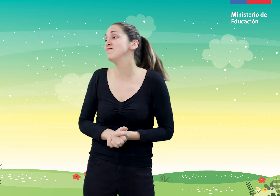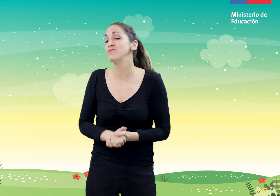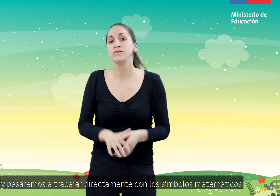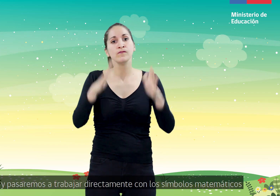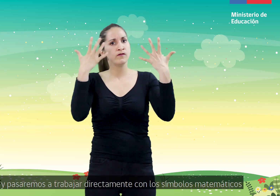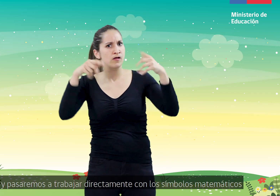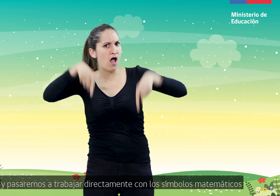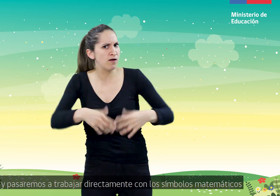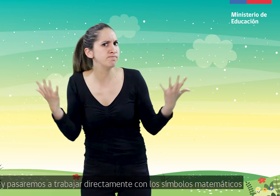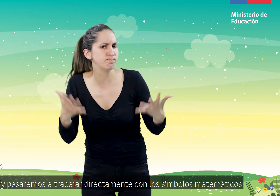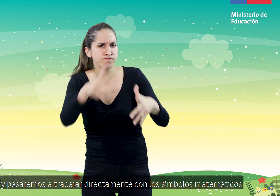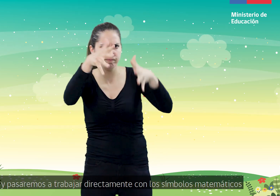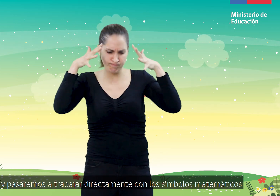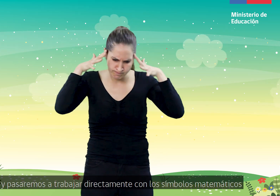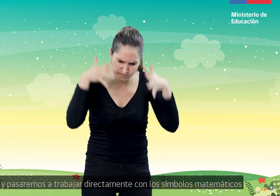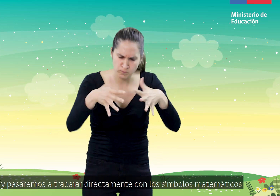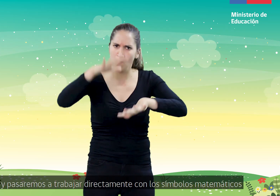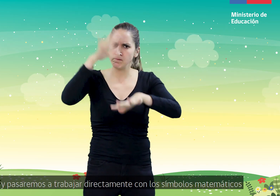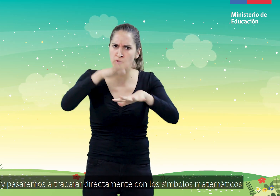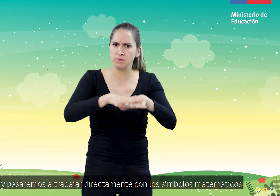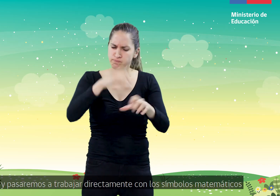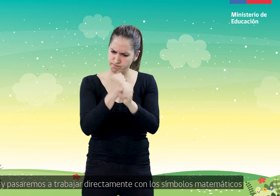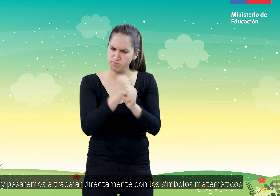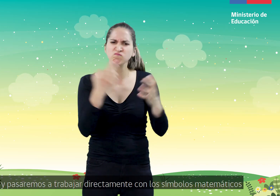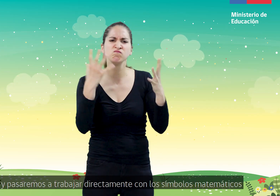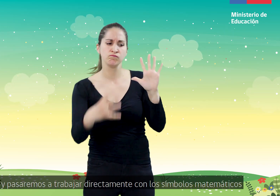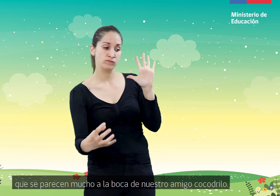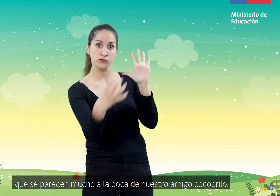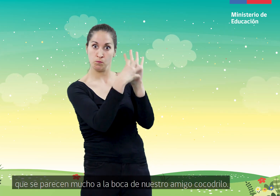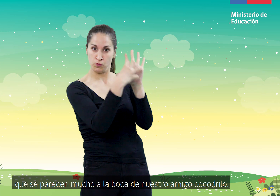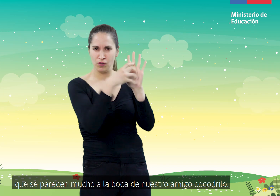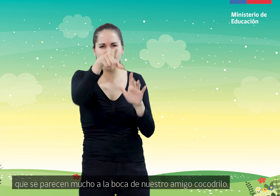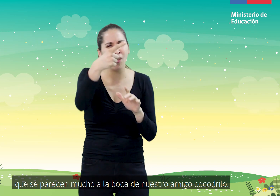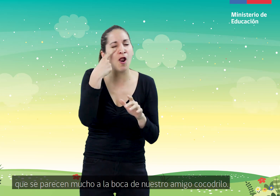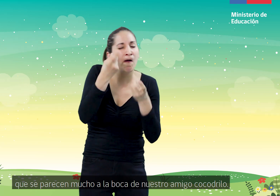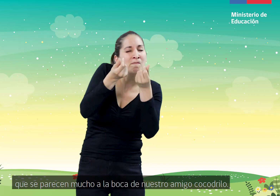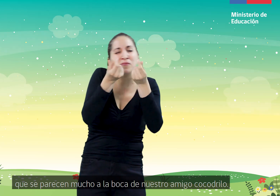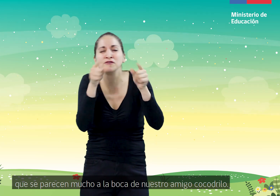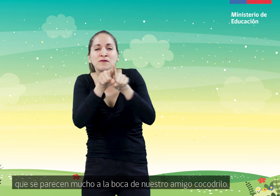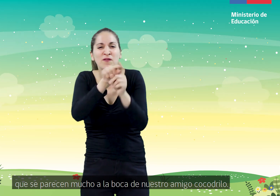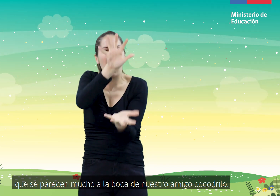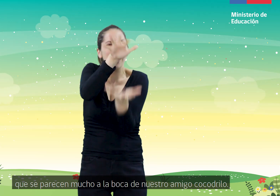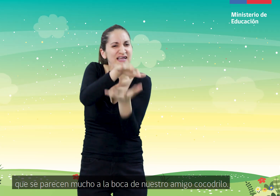Y pasaremos a trabajar directamente con los símbolos matemáticos que se parecen mucho a la boca de nuestro amigo cocodrilo.